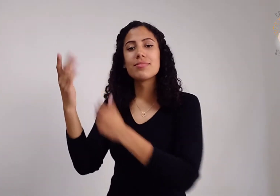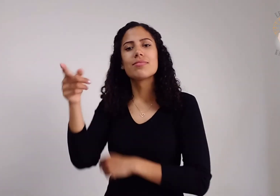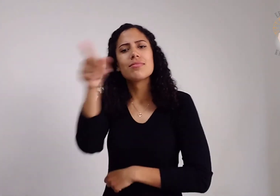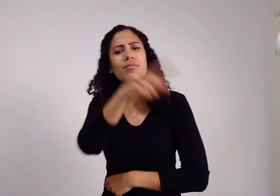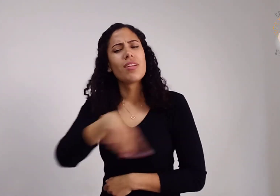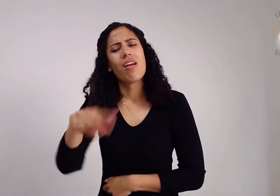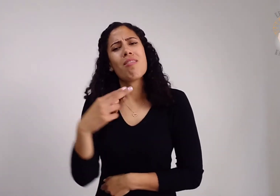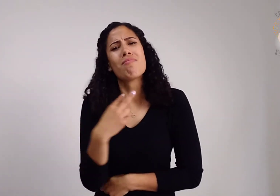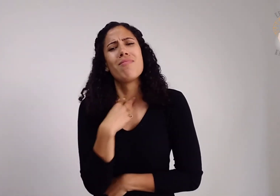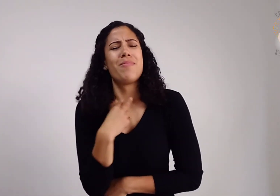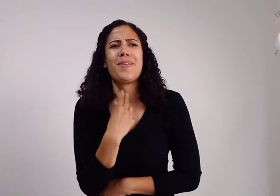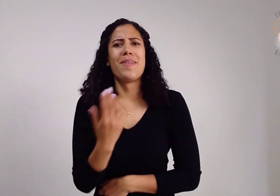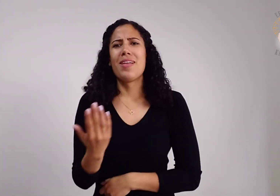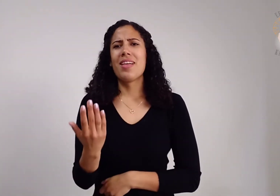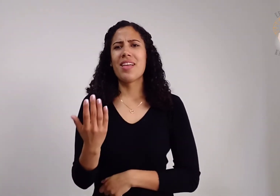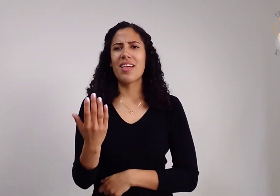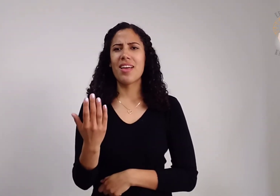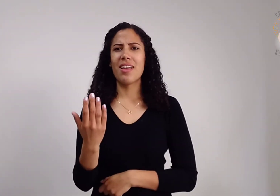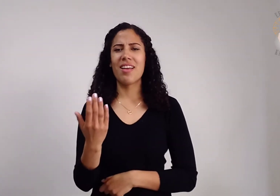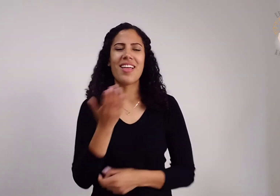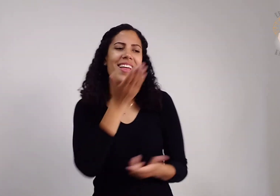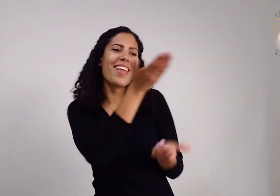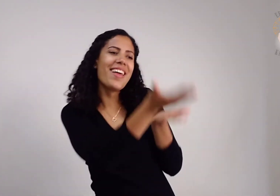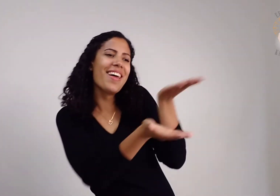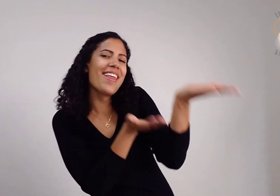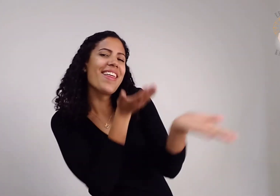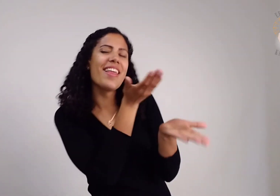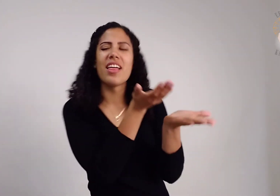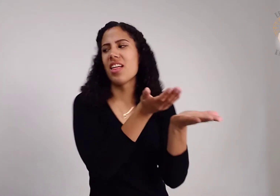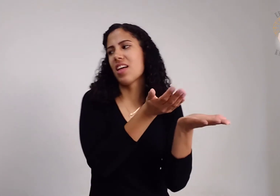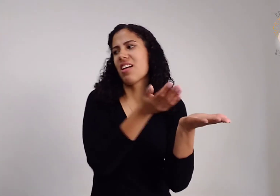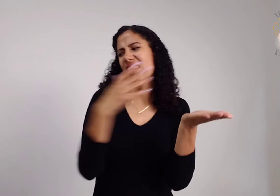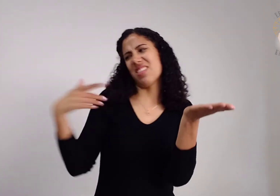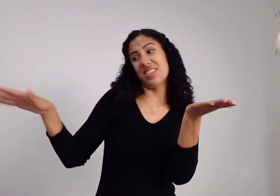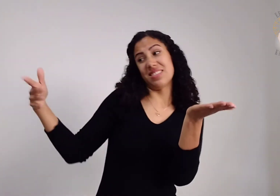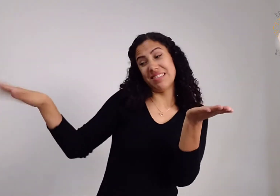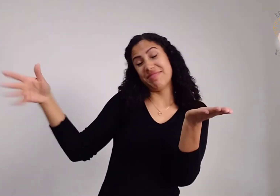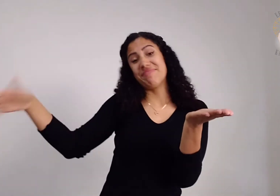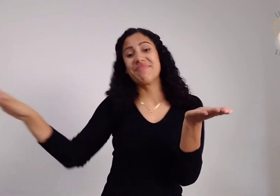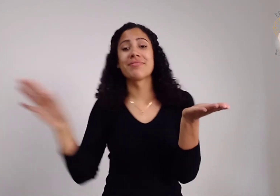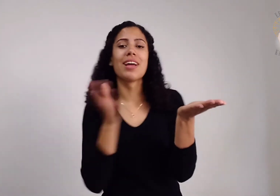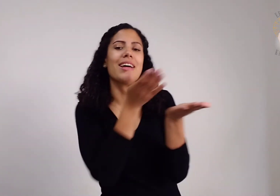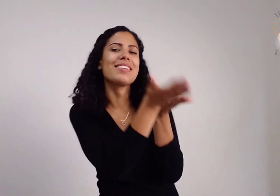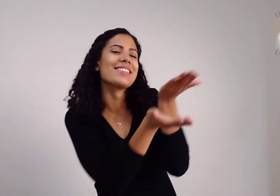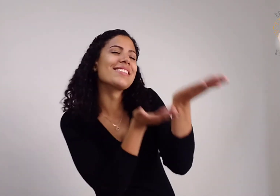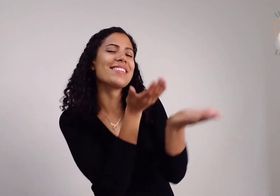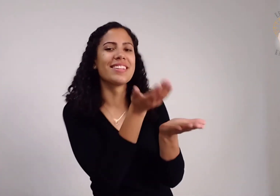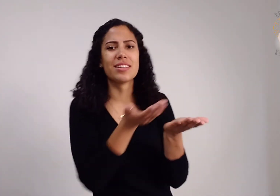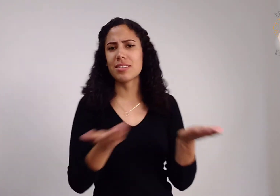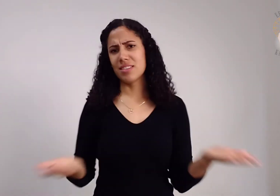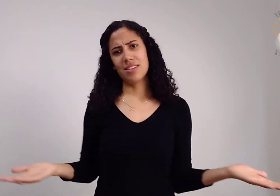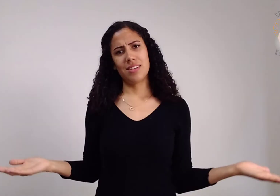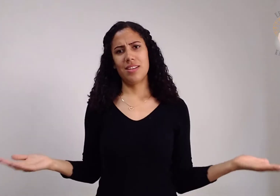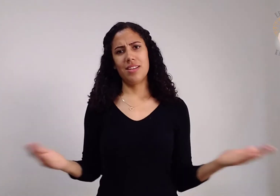Não deve admitir a acepção de pessoas